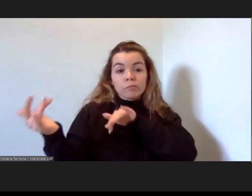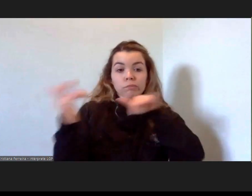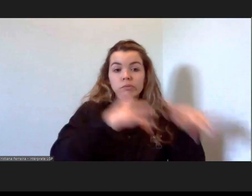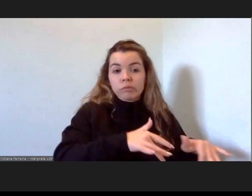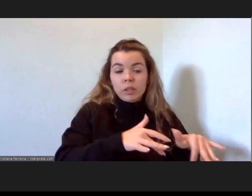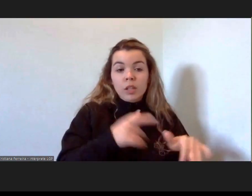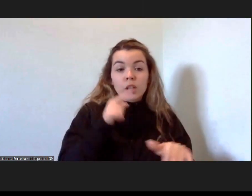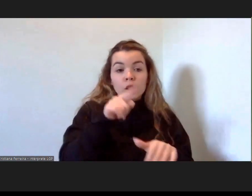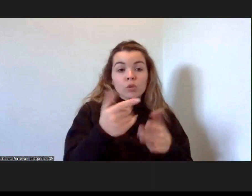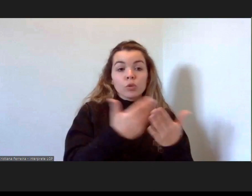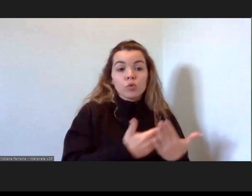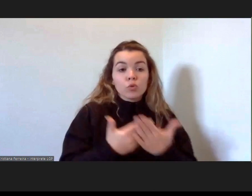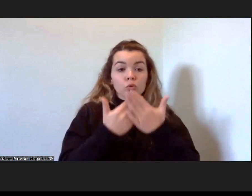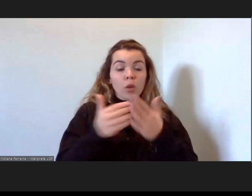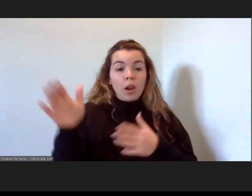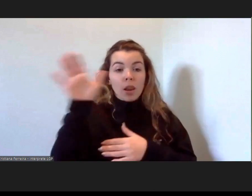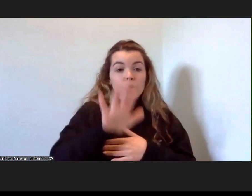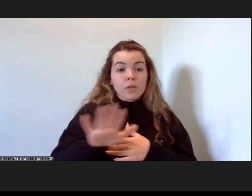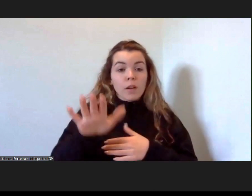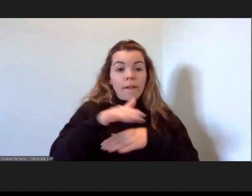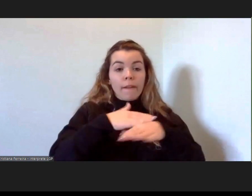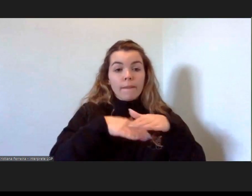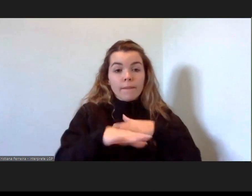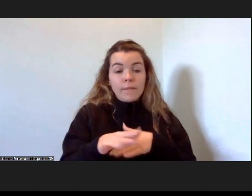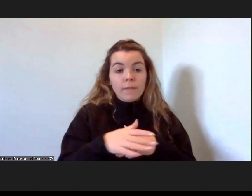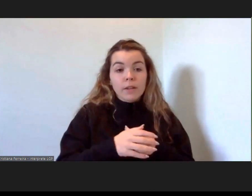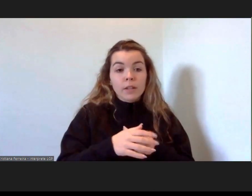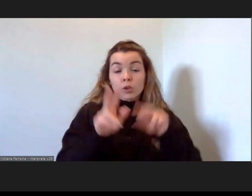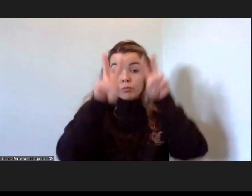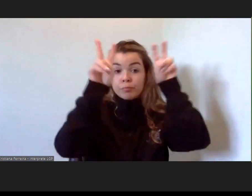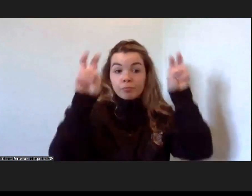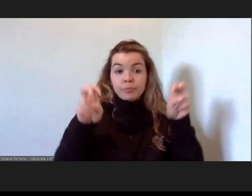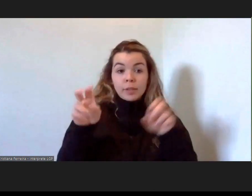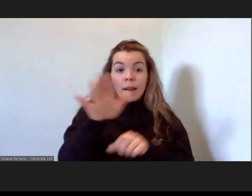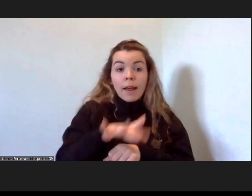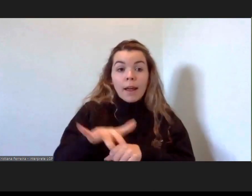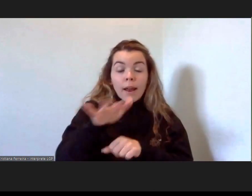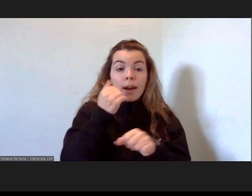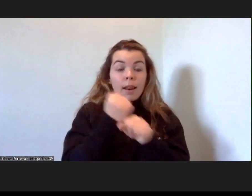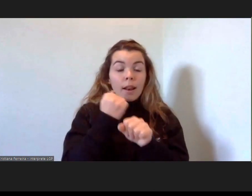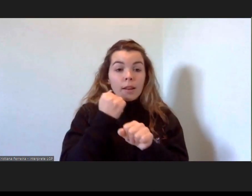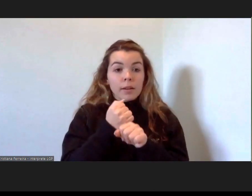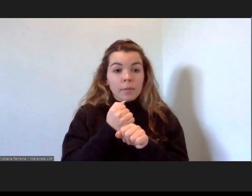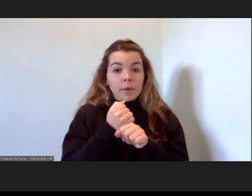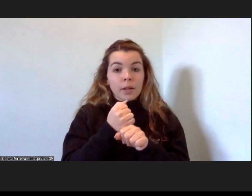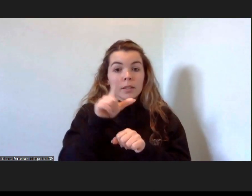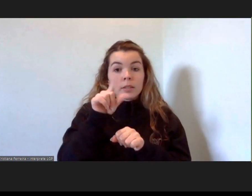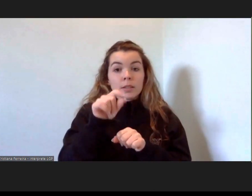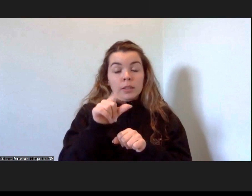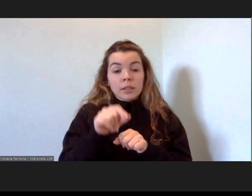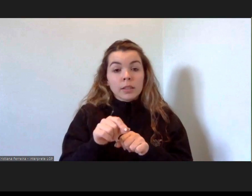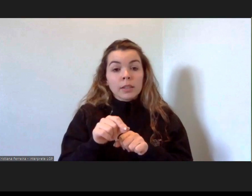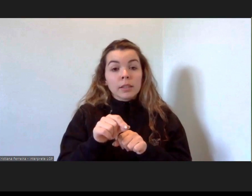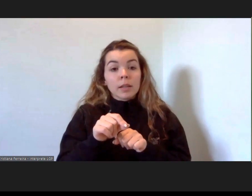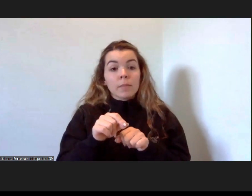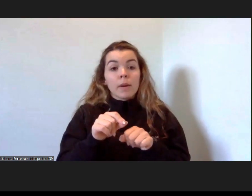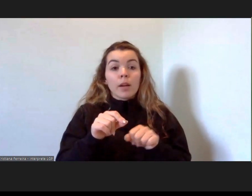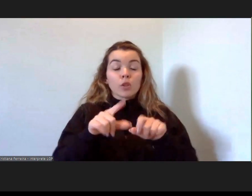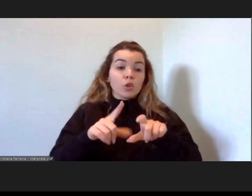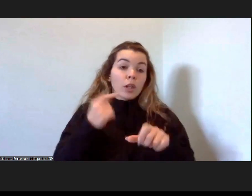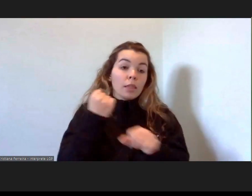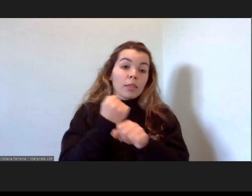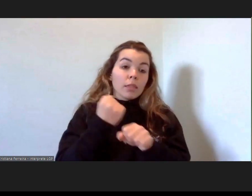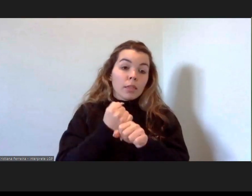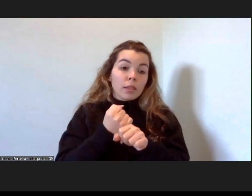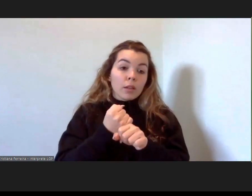nacional feito sobre a área de emprego e empreendedorismo, que levou